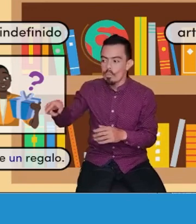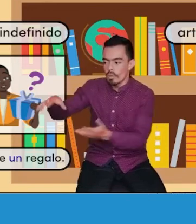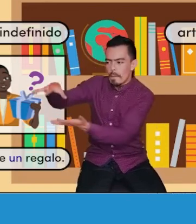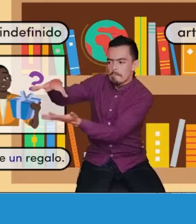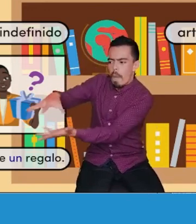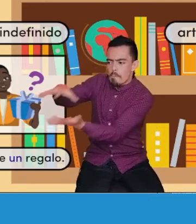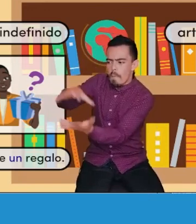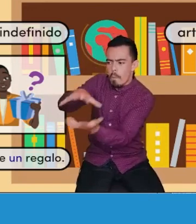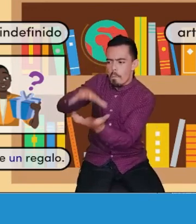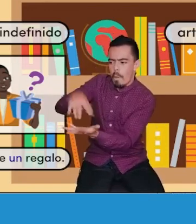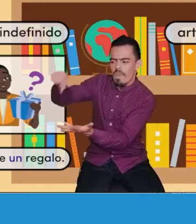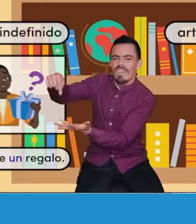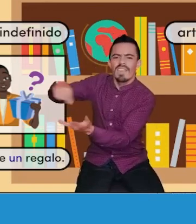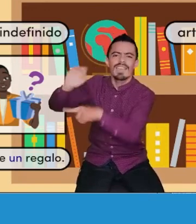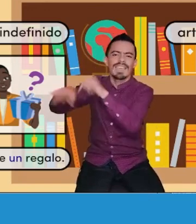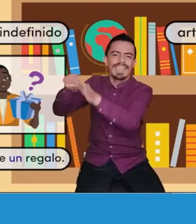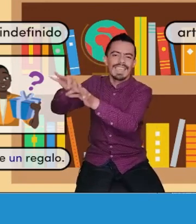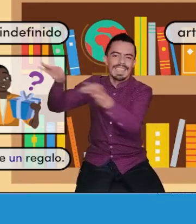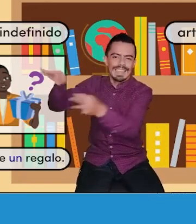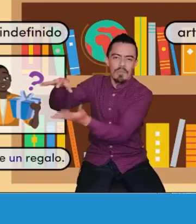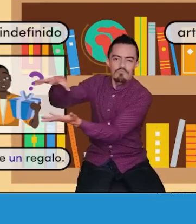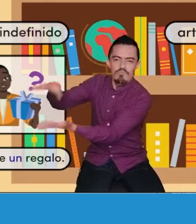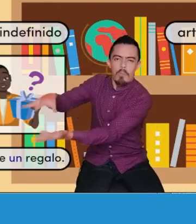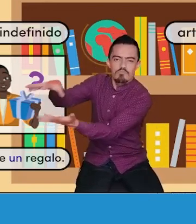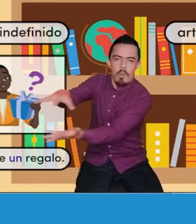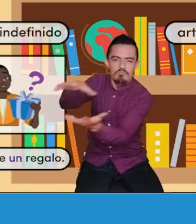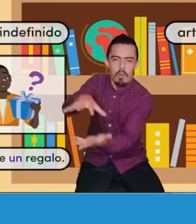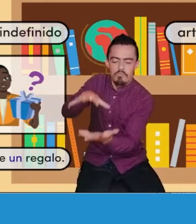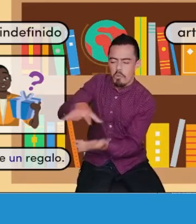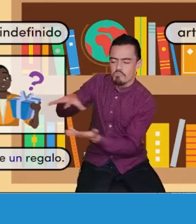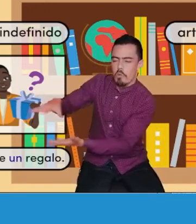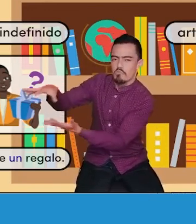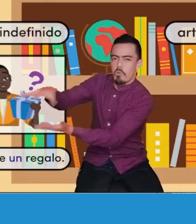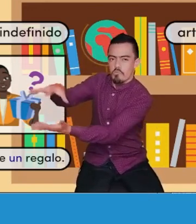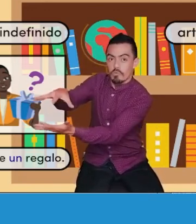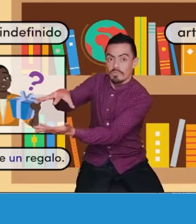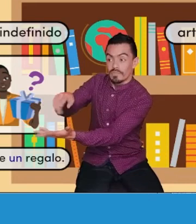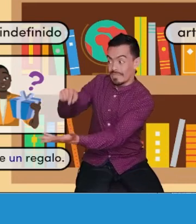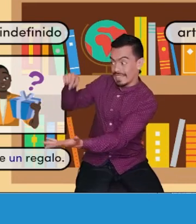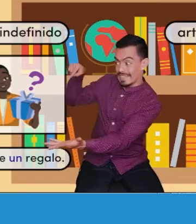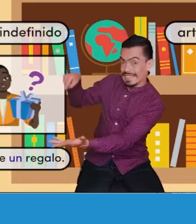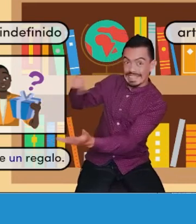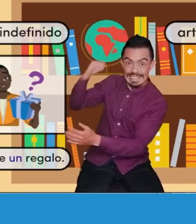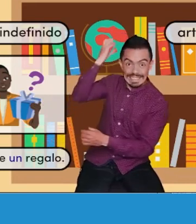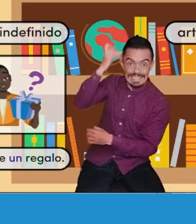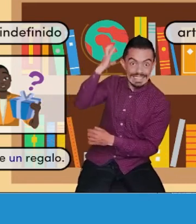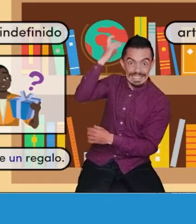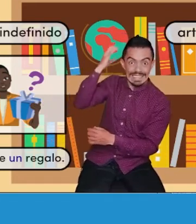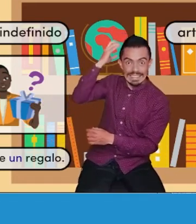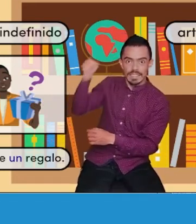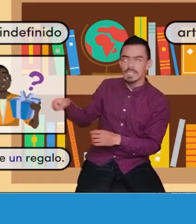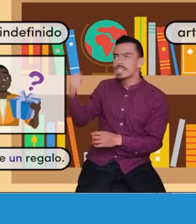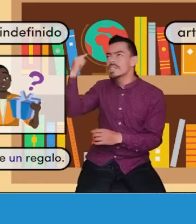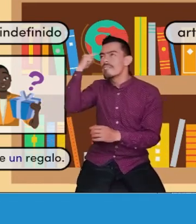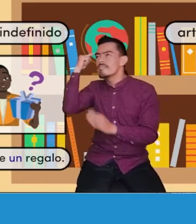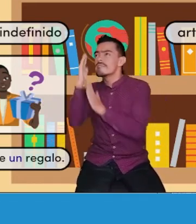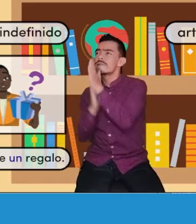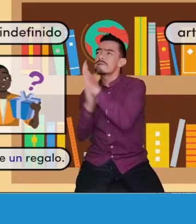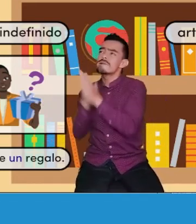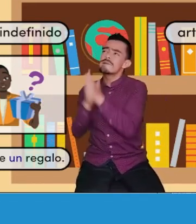Dilan tiene distintos regalos y Dilan, él